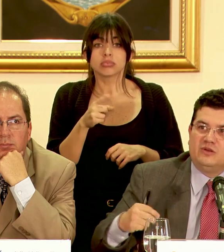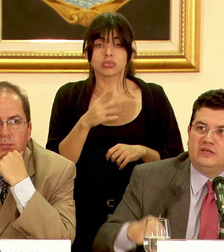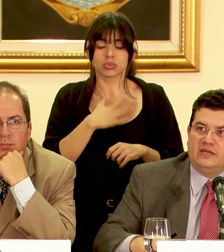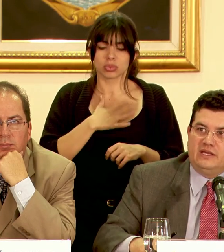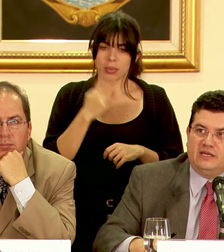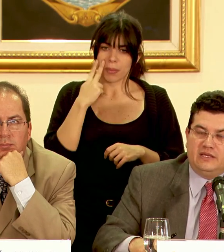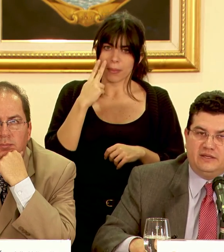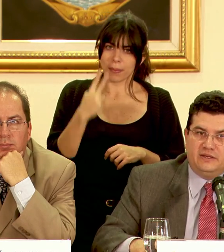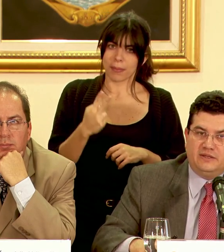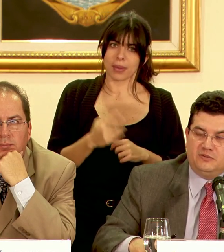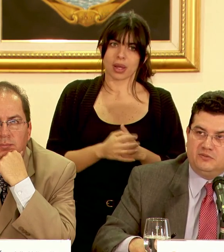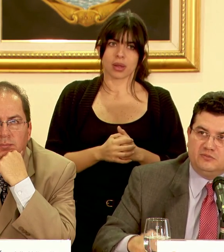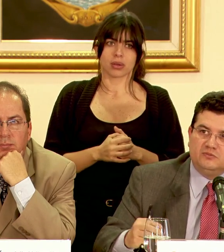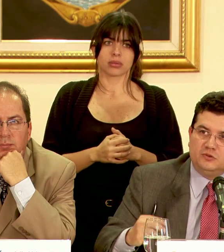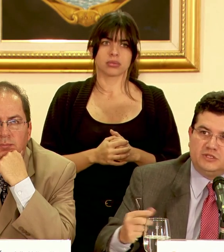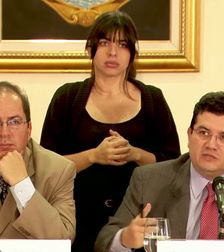veo